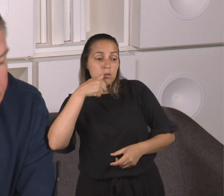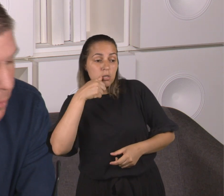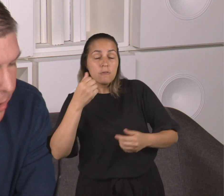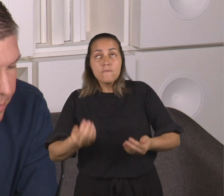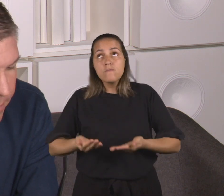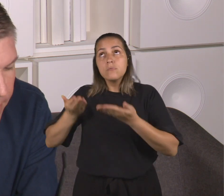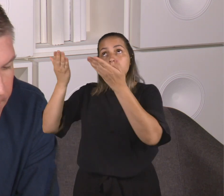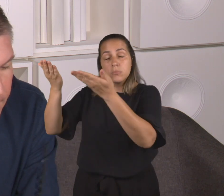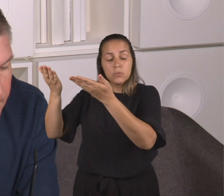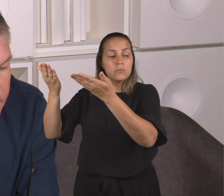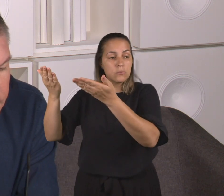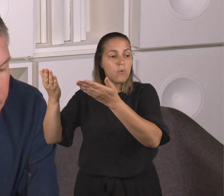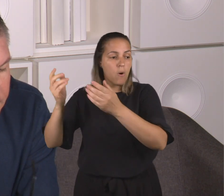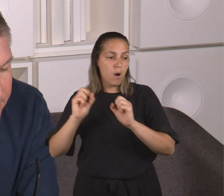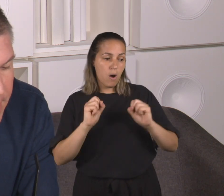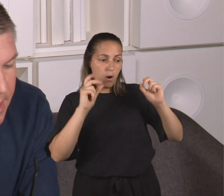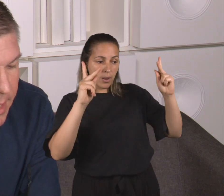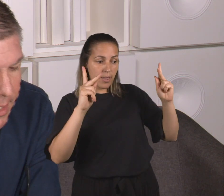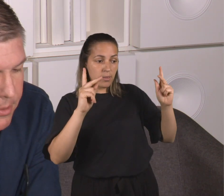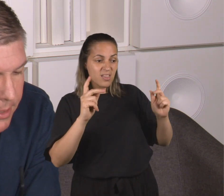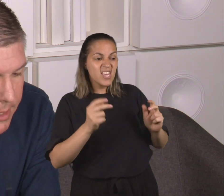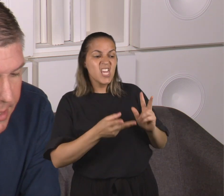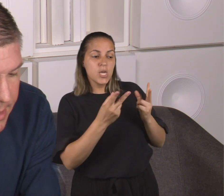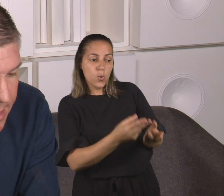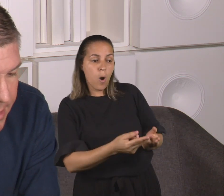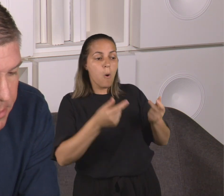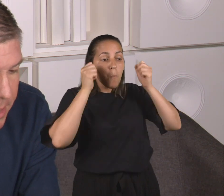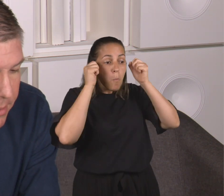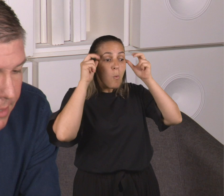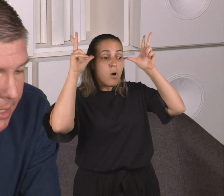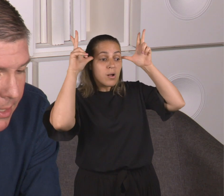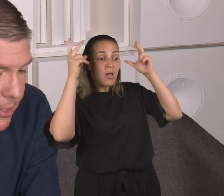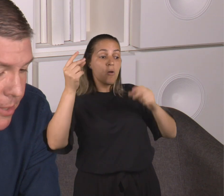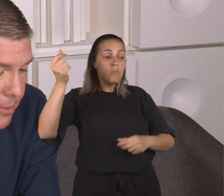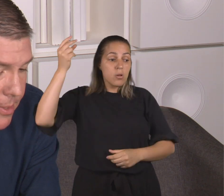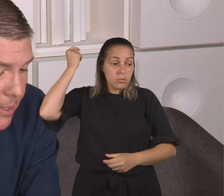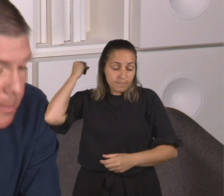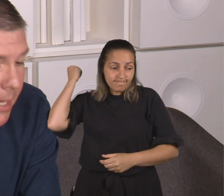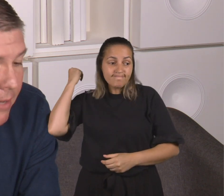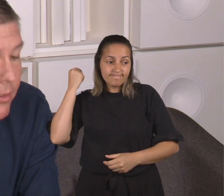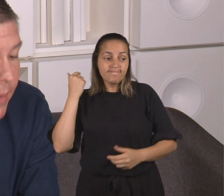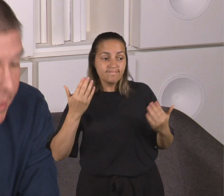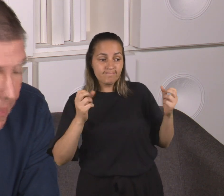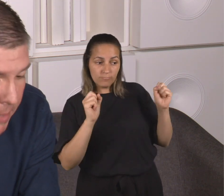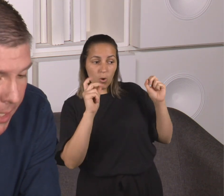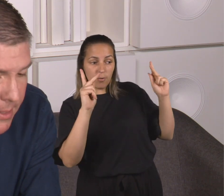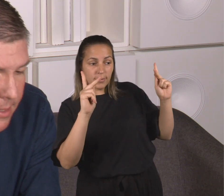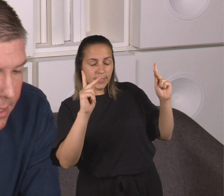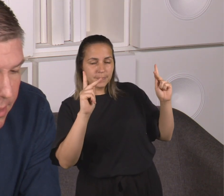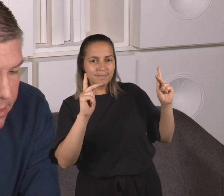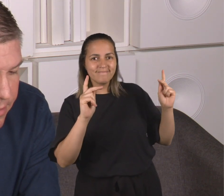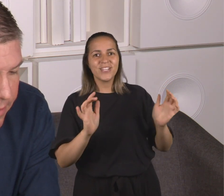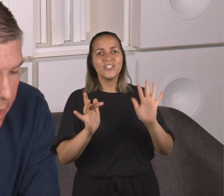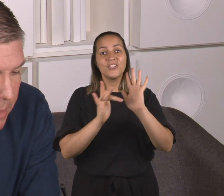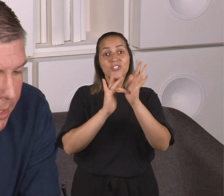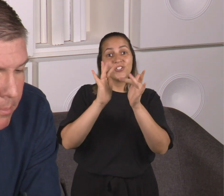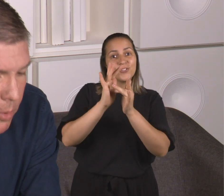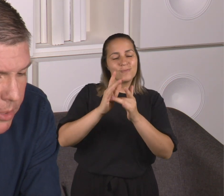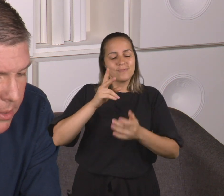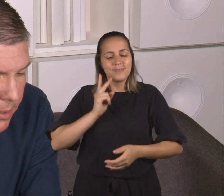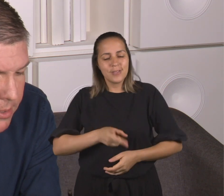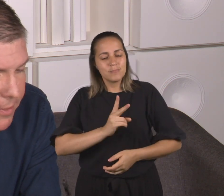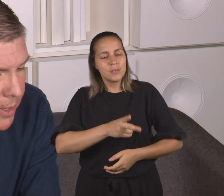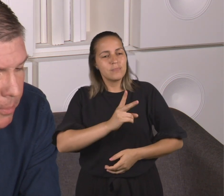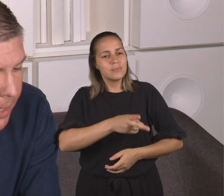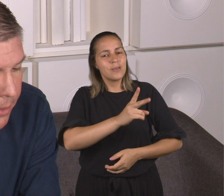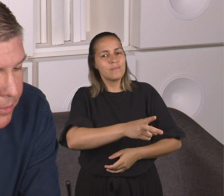de testemunho. Todavia as notícias a respeito dele e Jesus se espalhavam ainda mais, de forma que